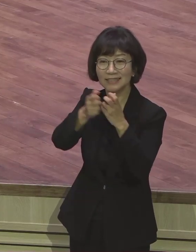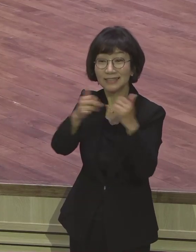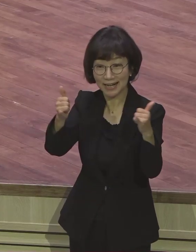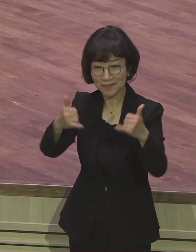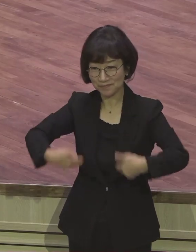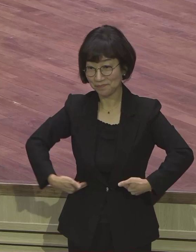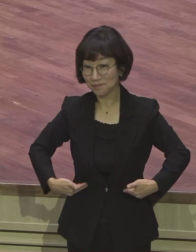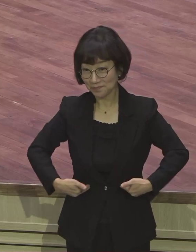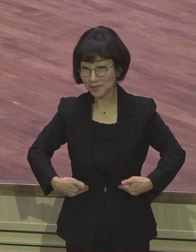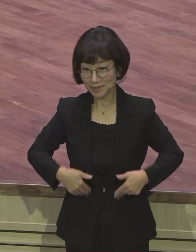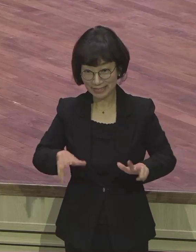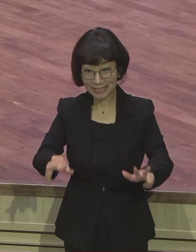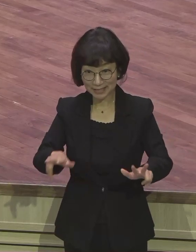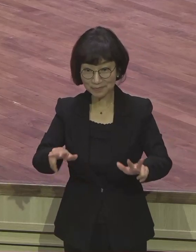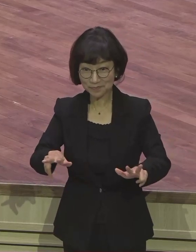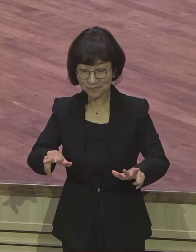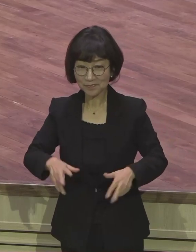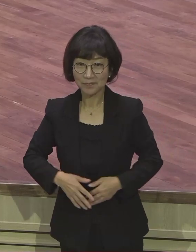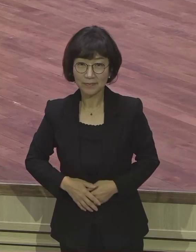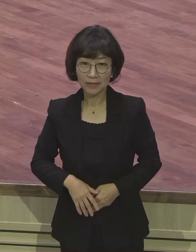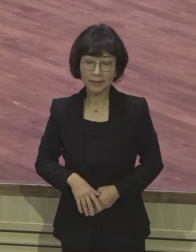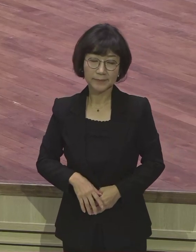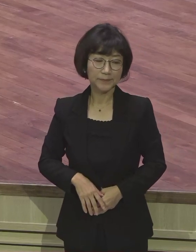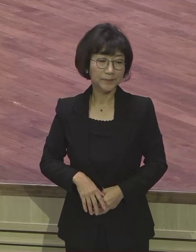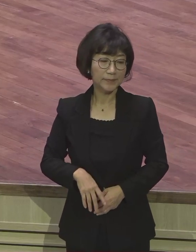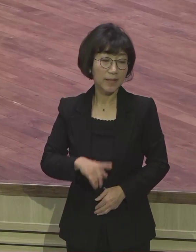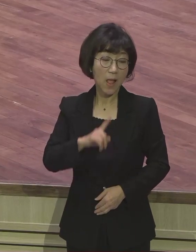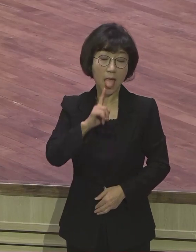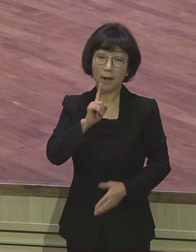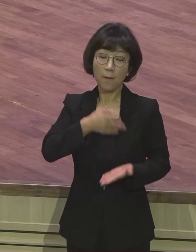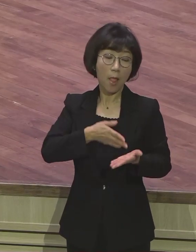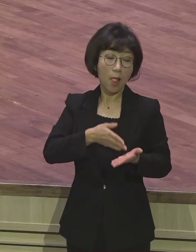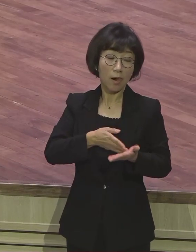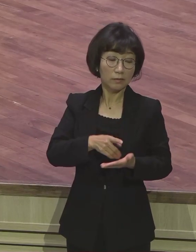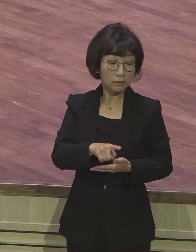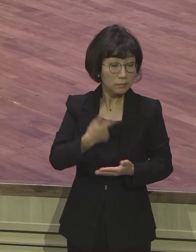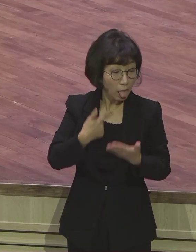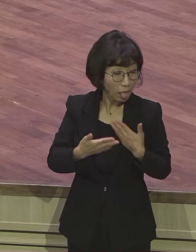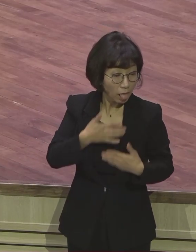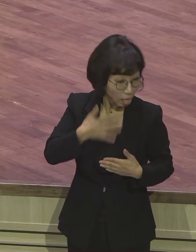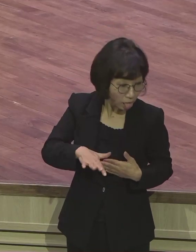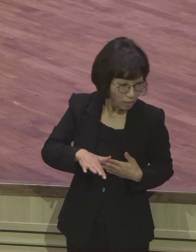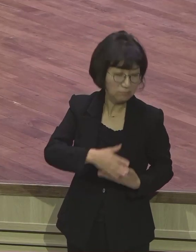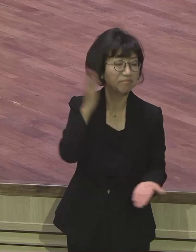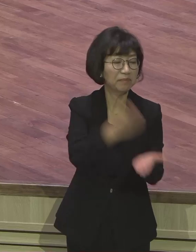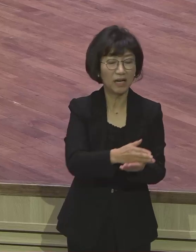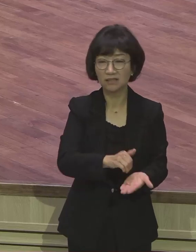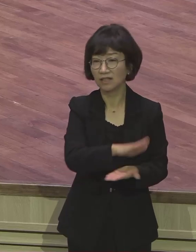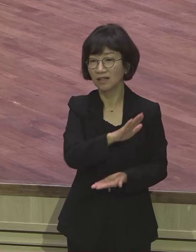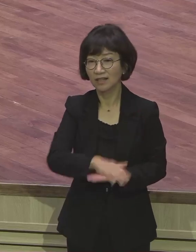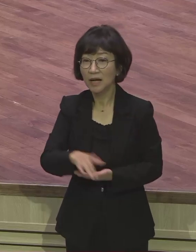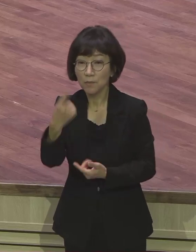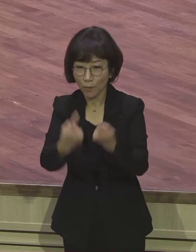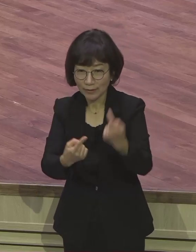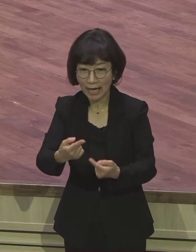요구해요 말로만 하는 게 아니라 공부하는 것이 아니라 실제로 경험이 많은 사람 그것에 대한 경험이 있는 사람